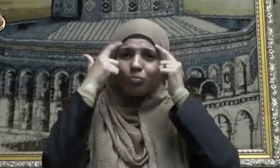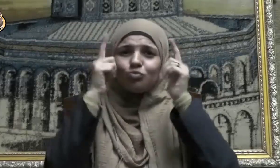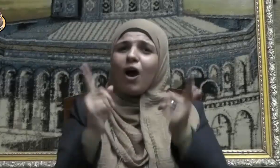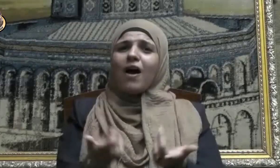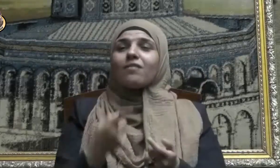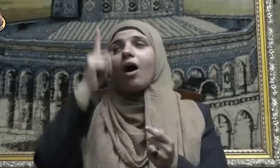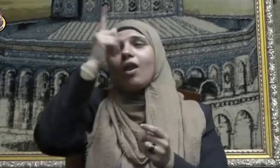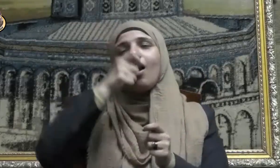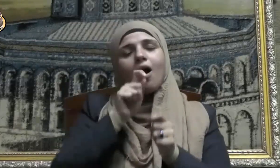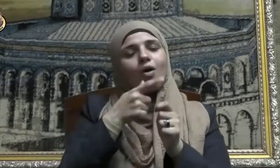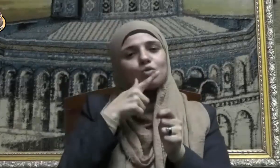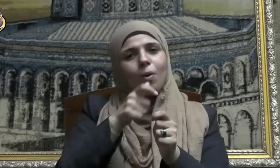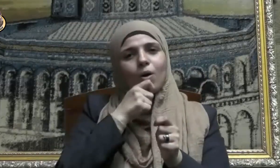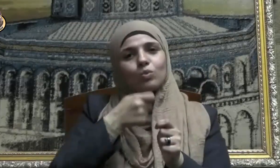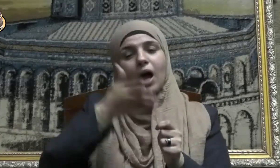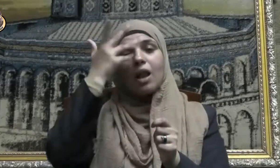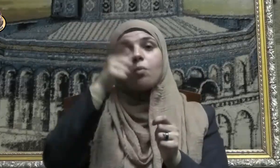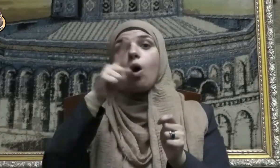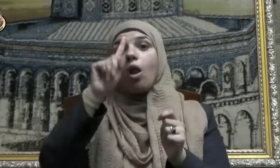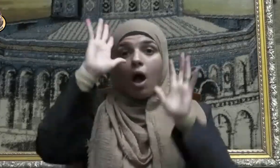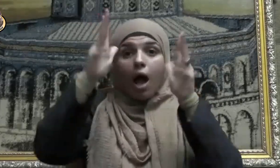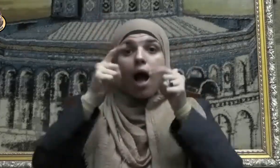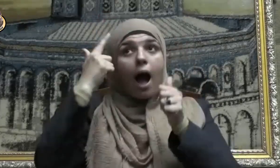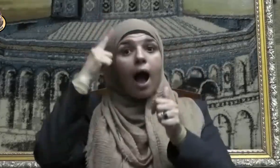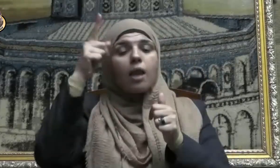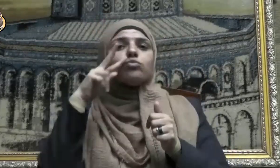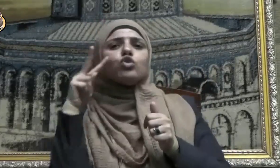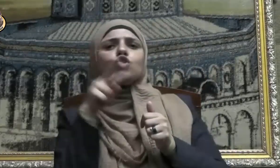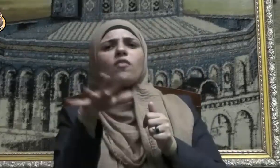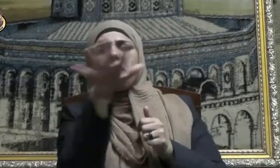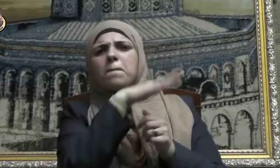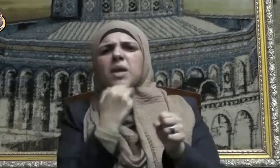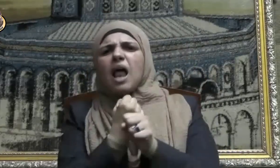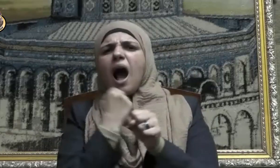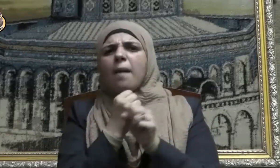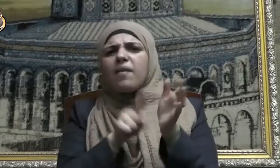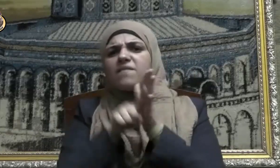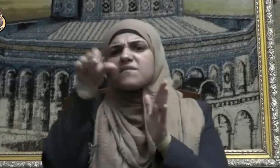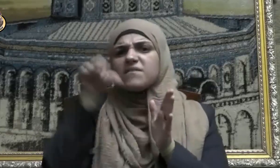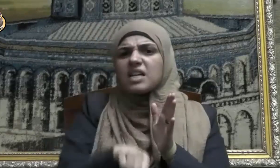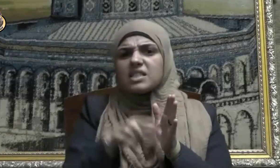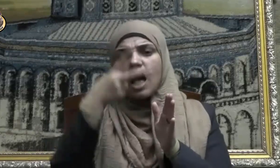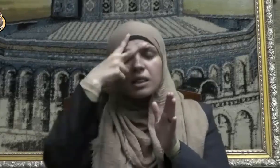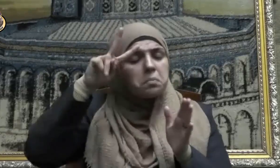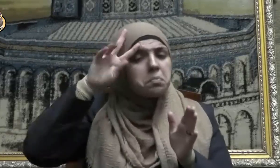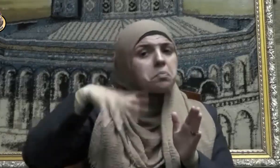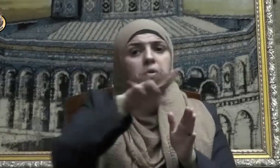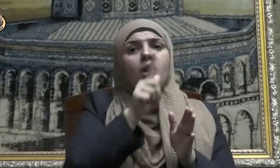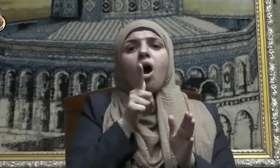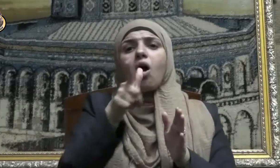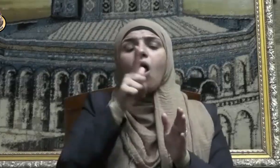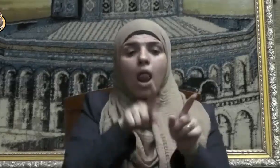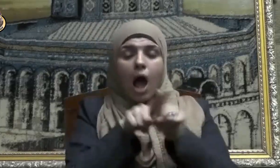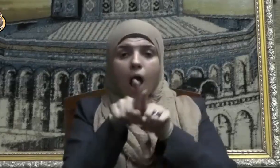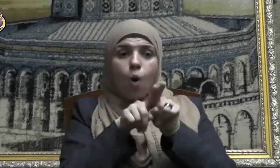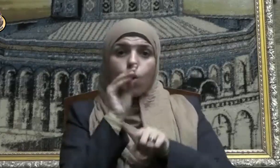سبحانه قد يعلم الله المعوقين منكم والقائلين لإخوانهم هلم